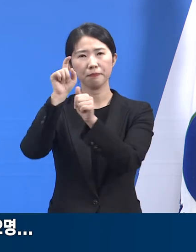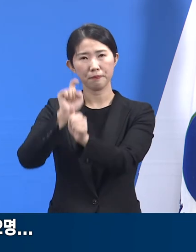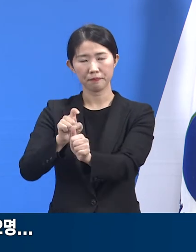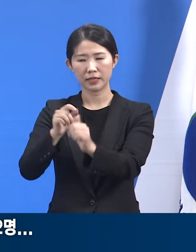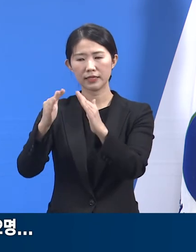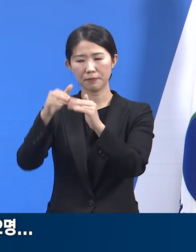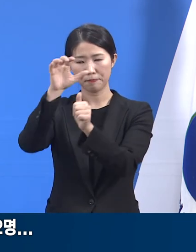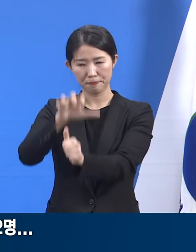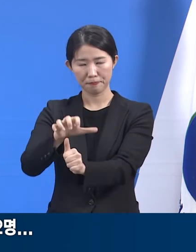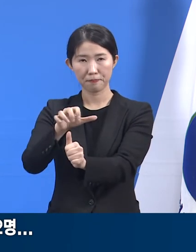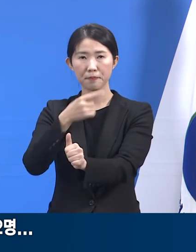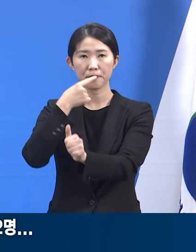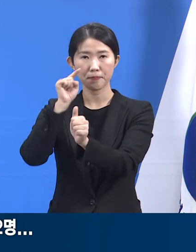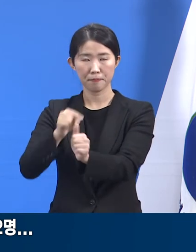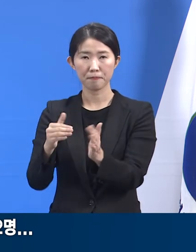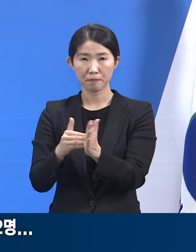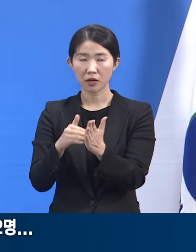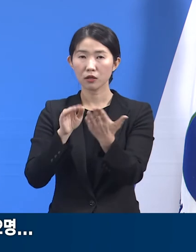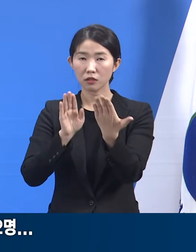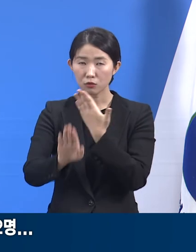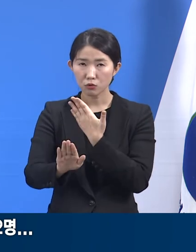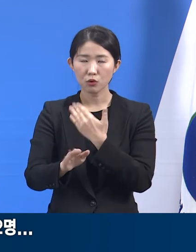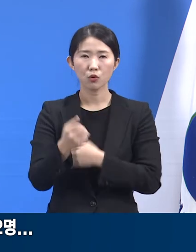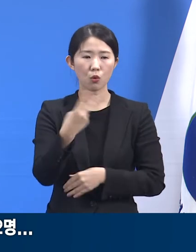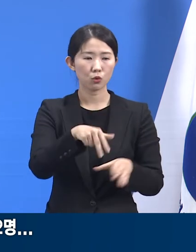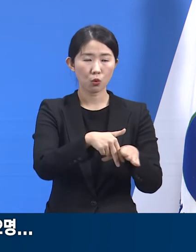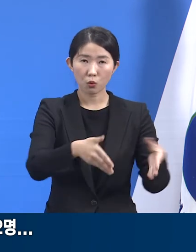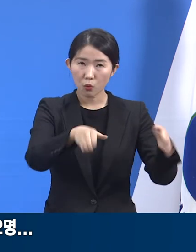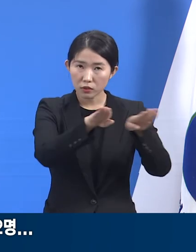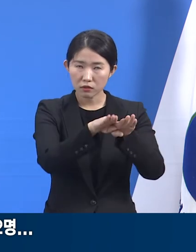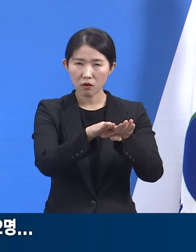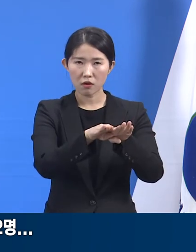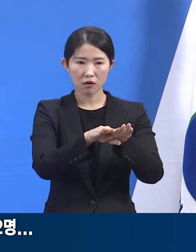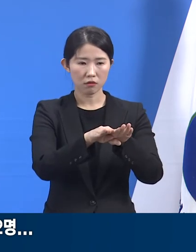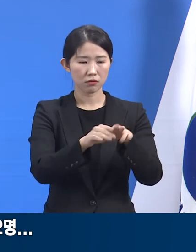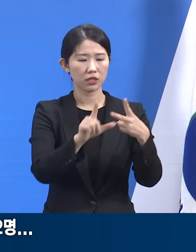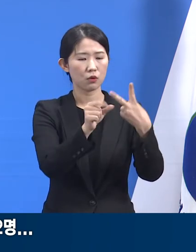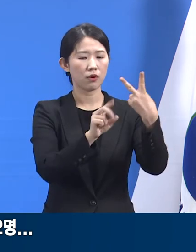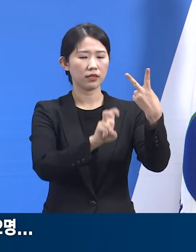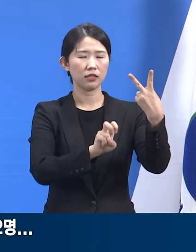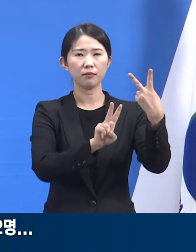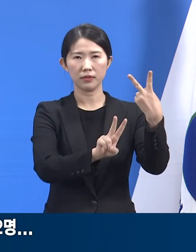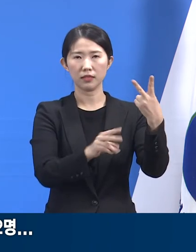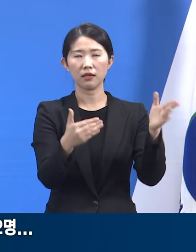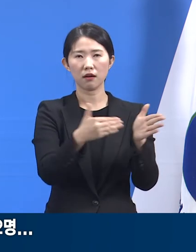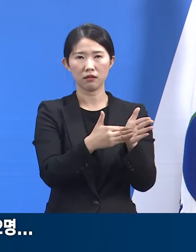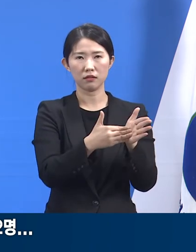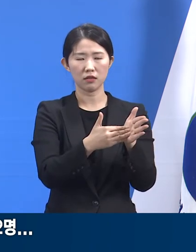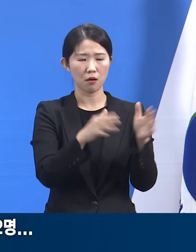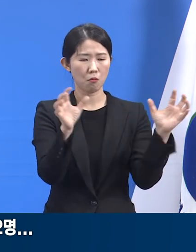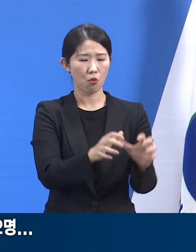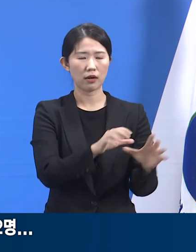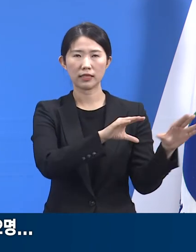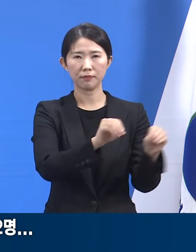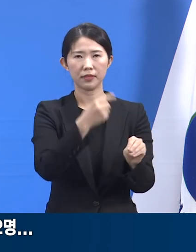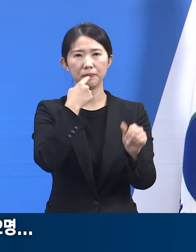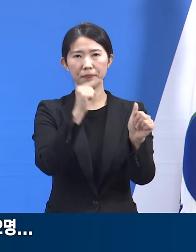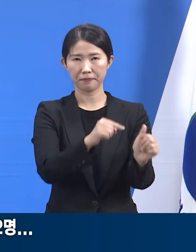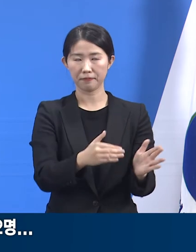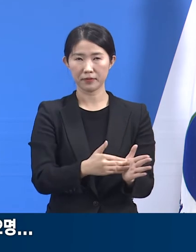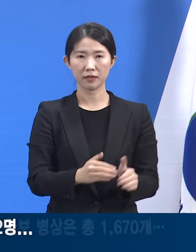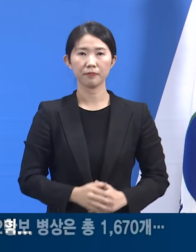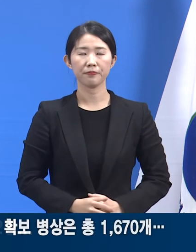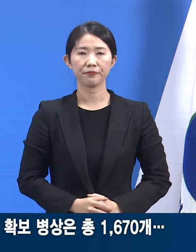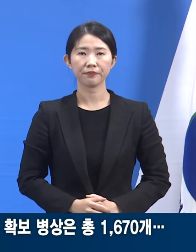22일까지 집합금지 행정명령이 내려진 상태입니다. 다음은 경기도 코로나19 병상